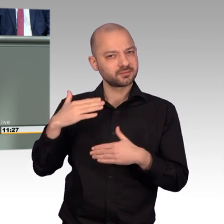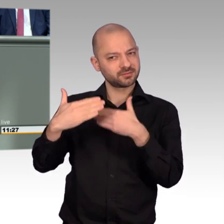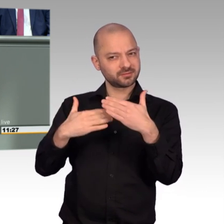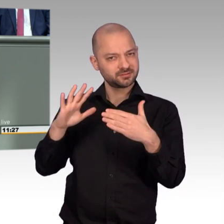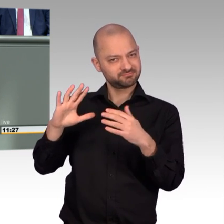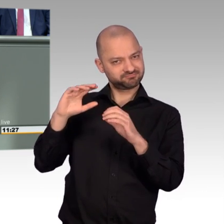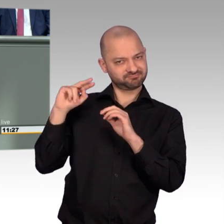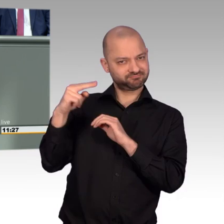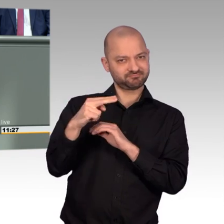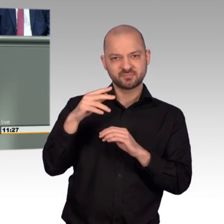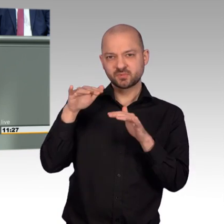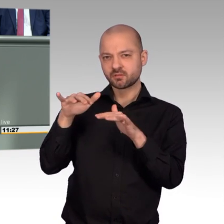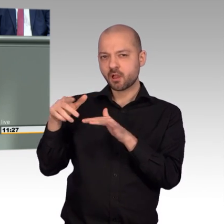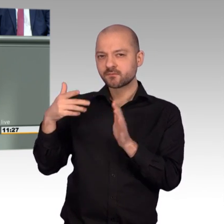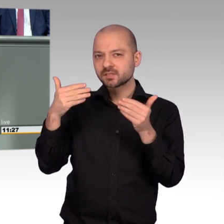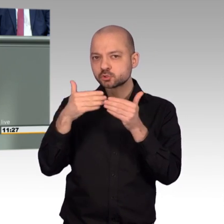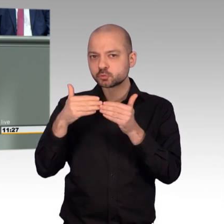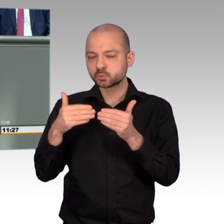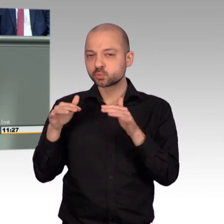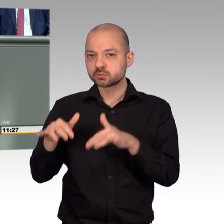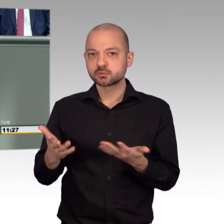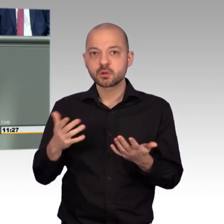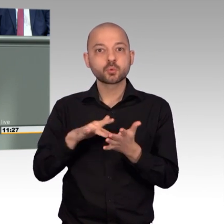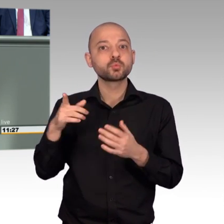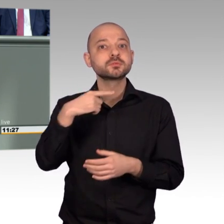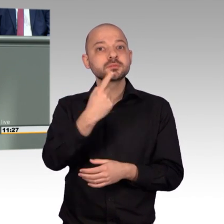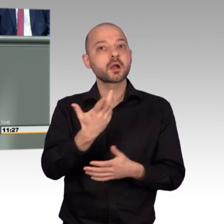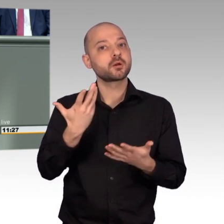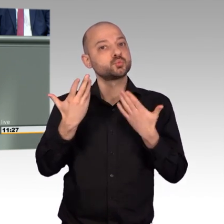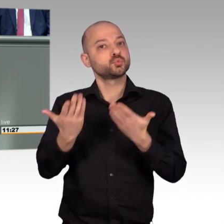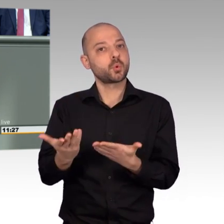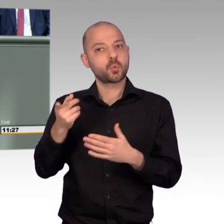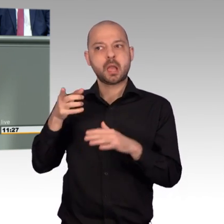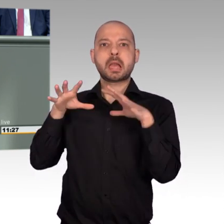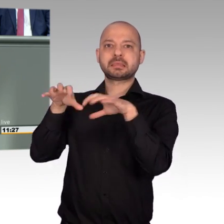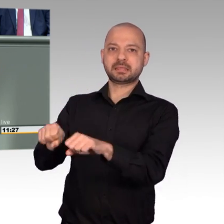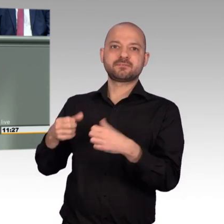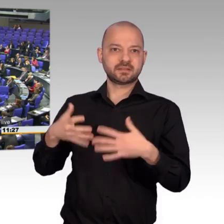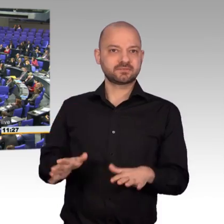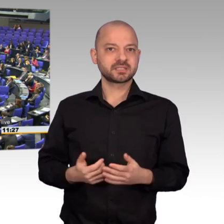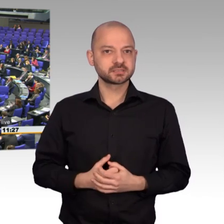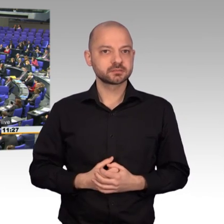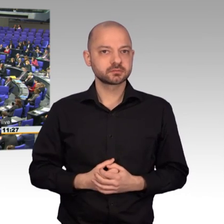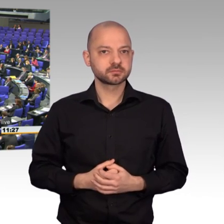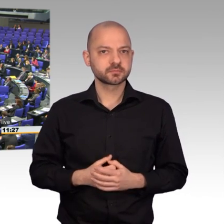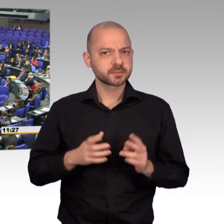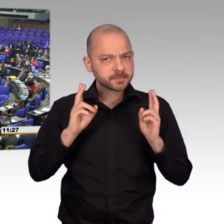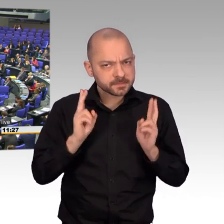Widersprüchlichkeit in der türkischen Argumentationslinie gibt, weil die Türkei ja behauptet, dass sie dort angegriffen worden ist. Sie hat keine, aus